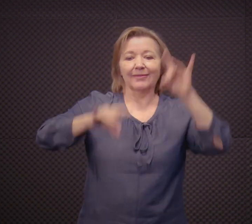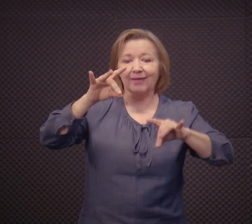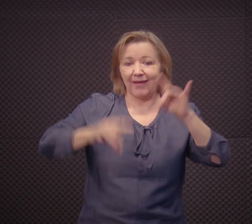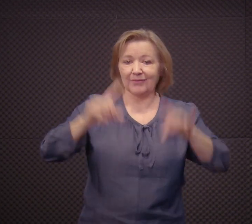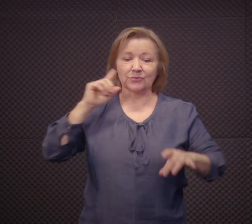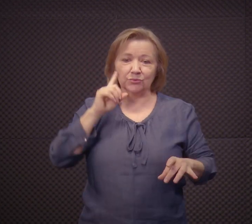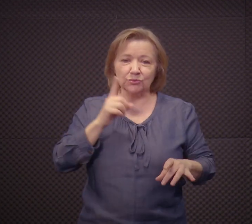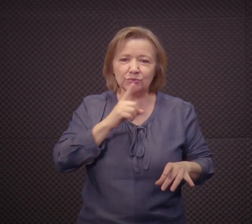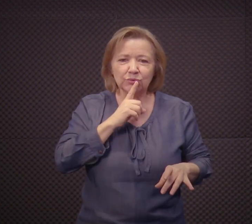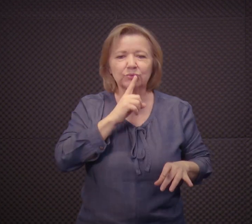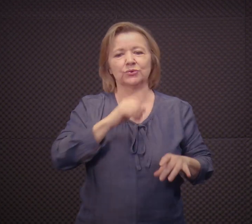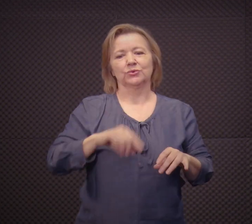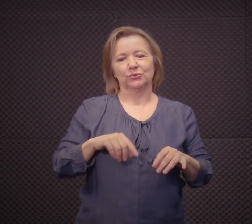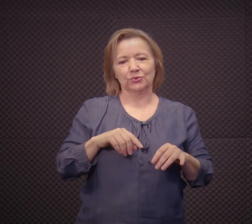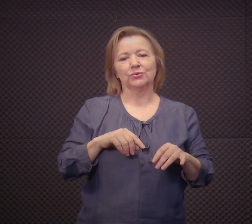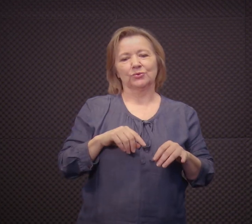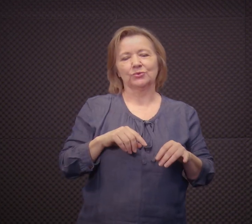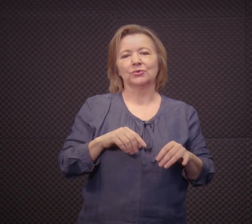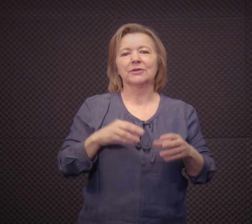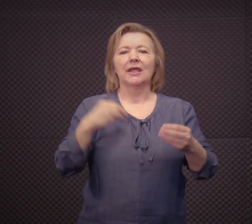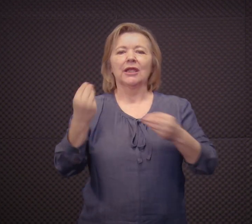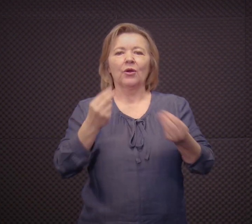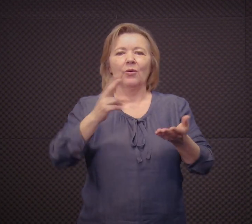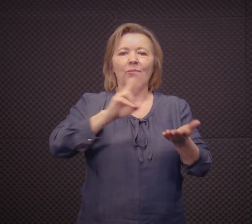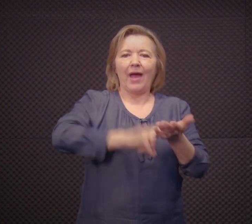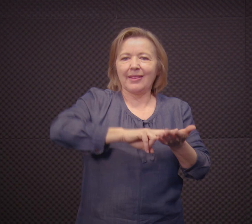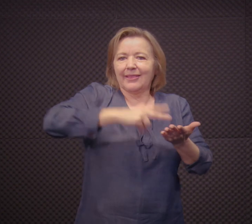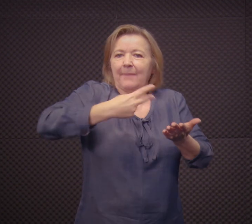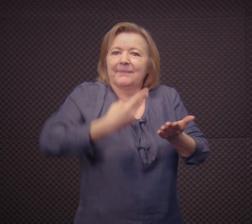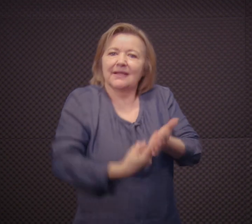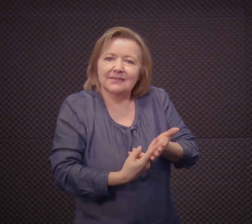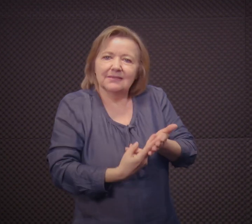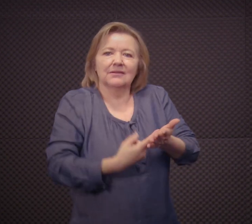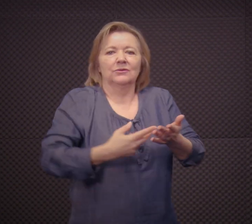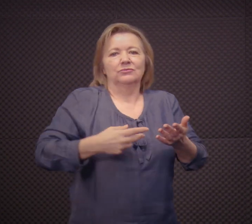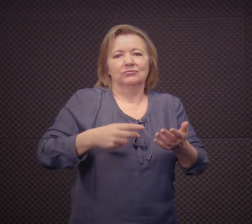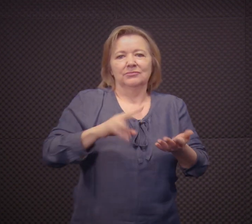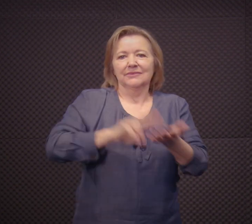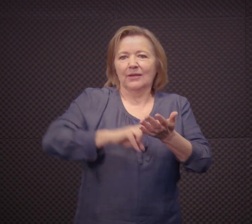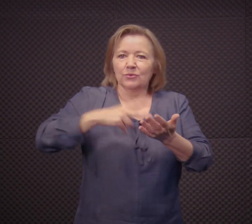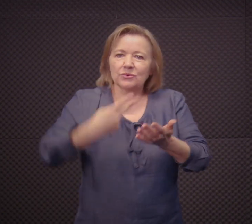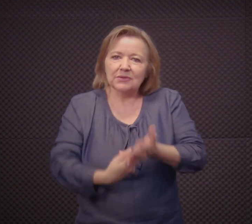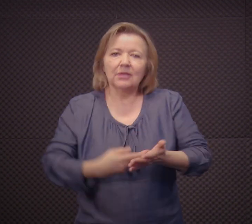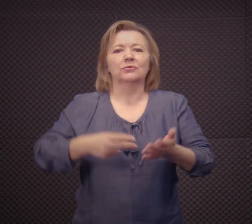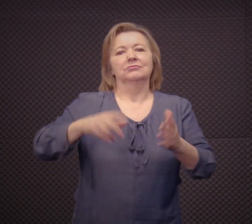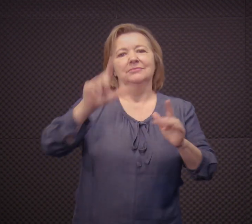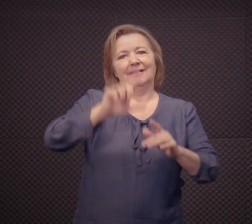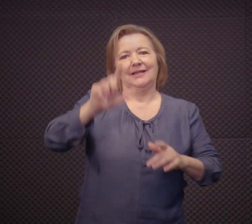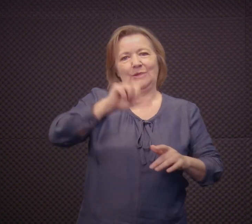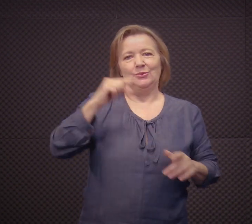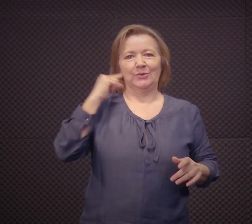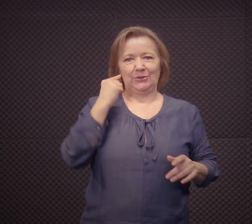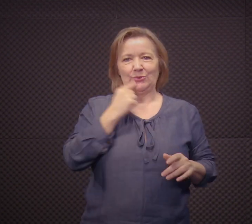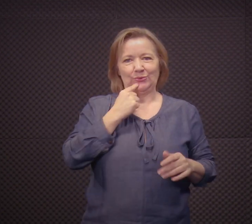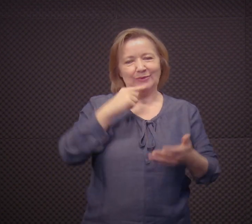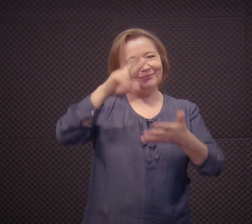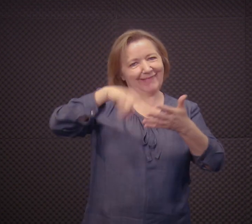E vou colocar também alguns materiais com slides, algumas adaptações, algumas traduções